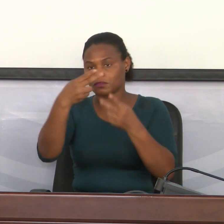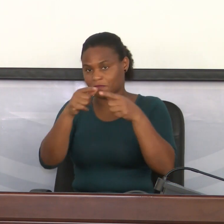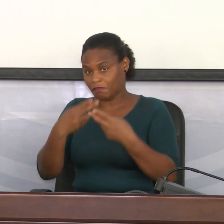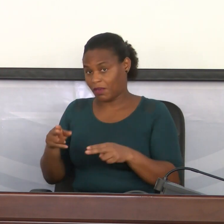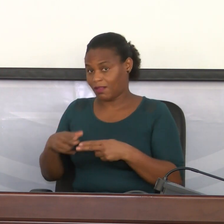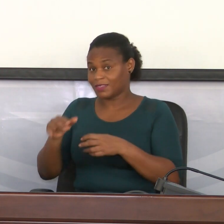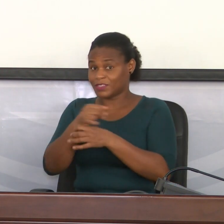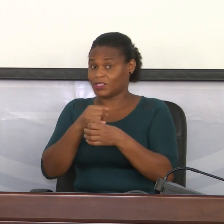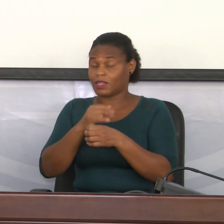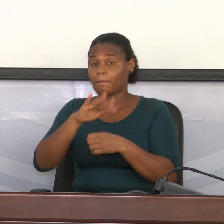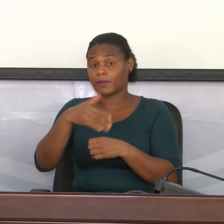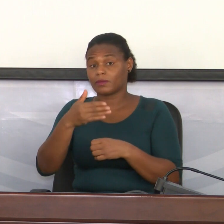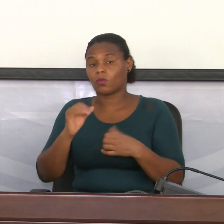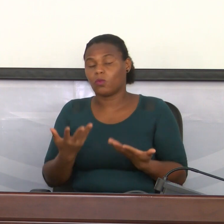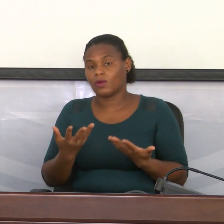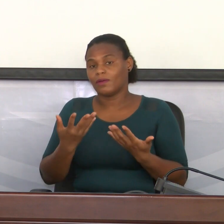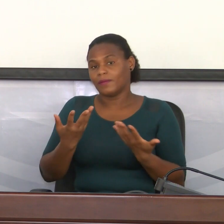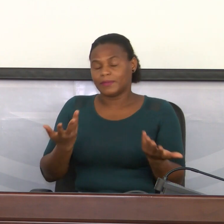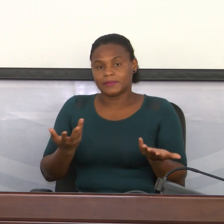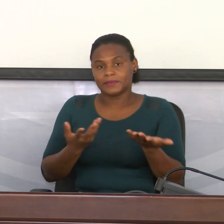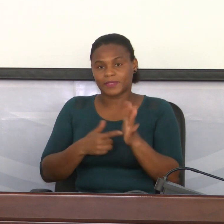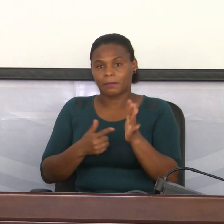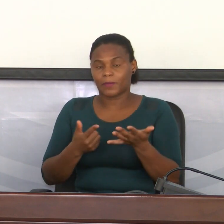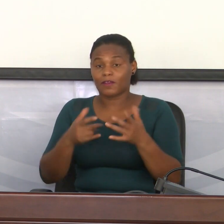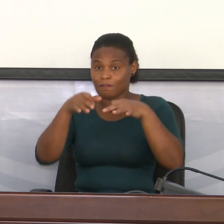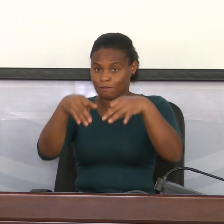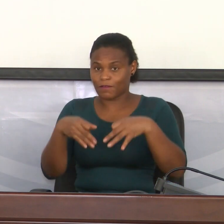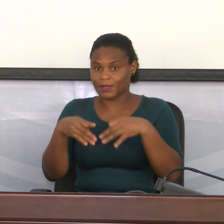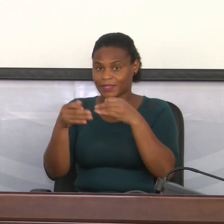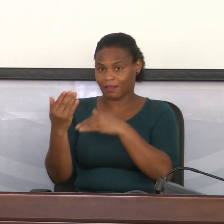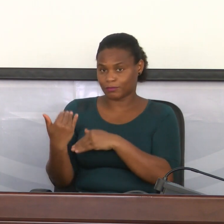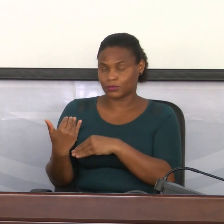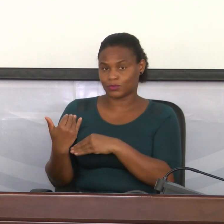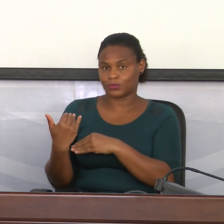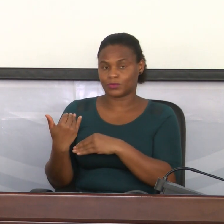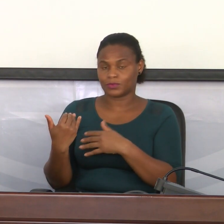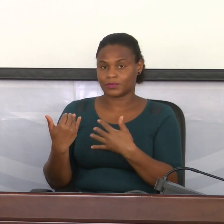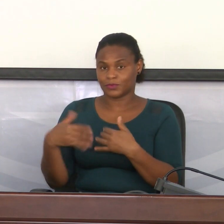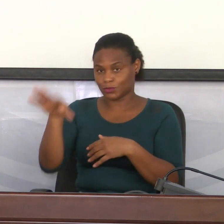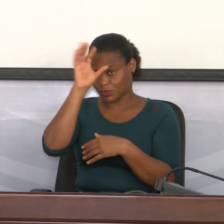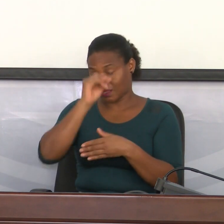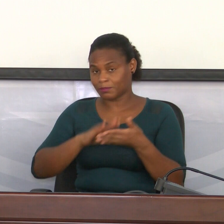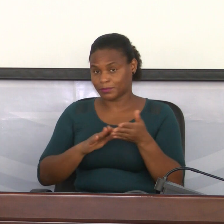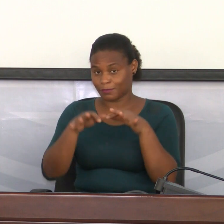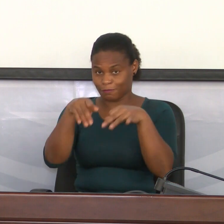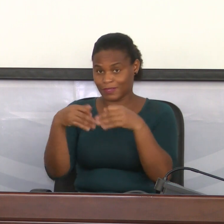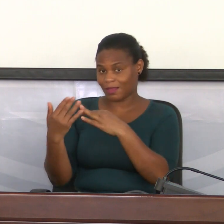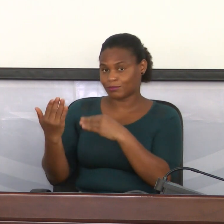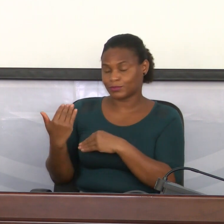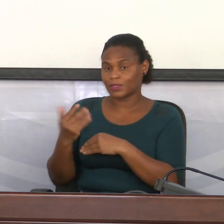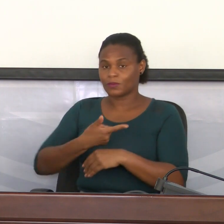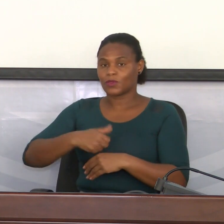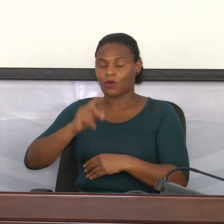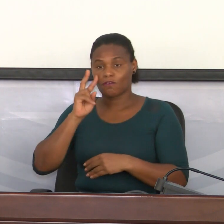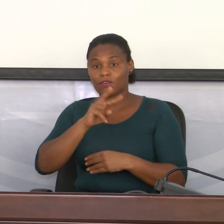foi do término do estado de emergência e